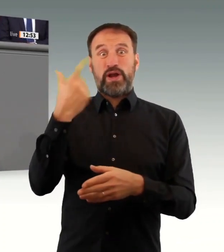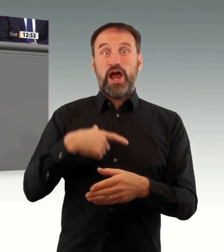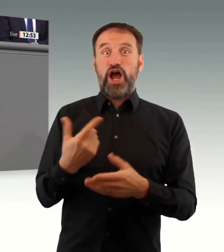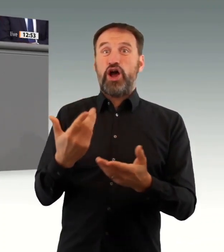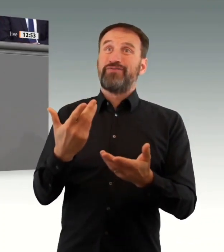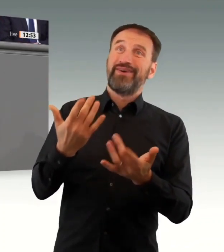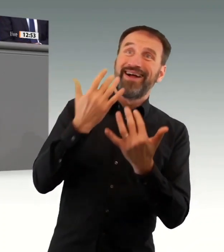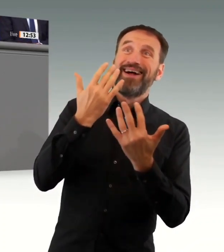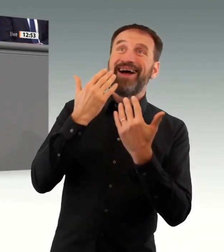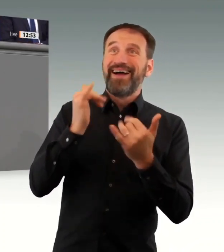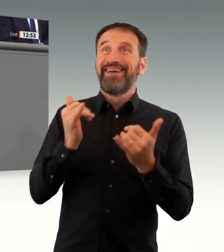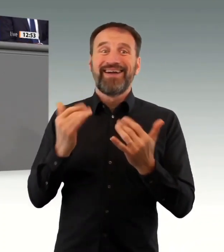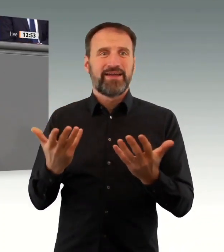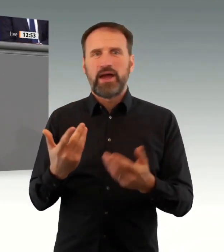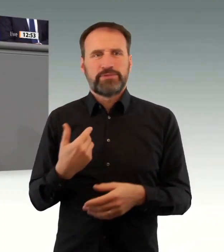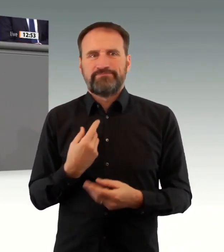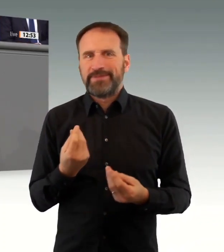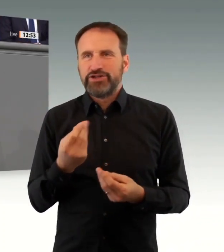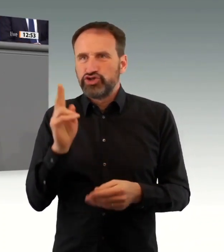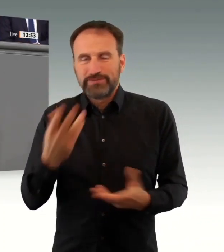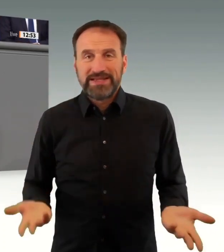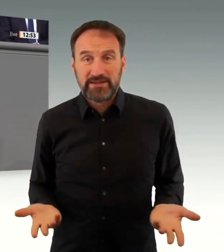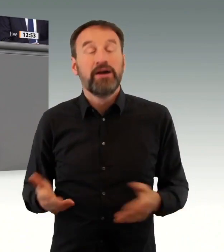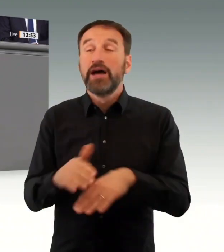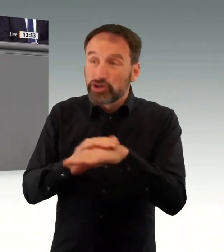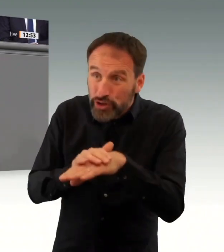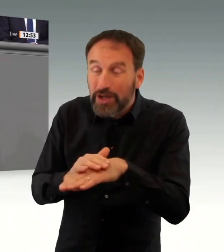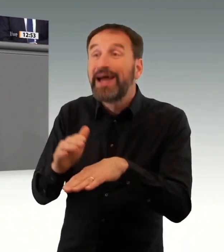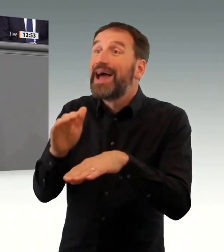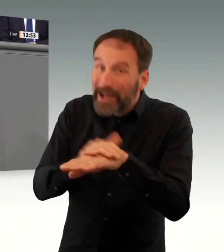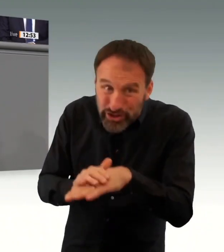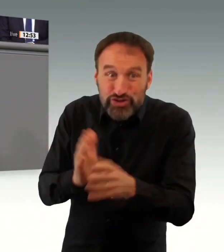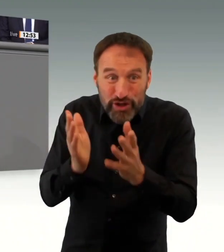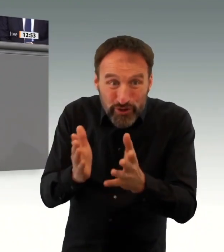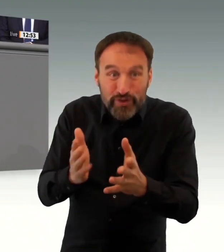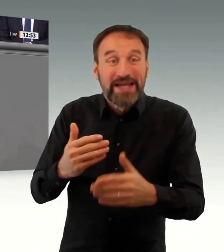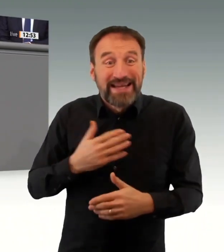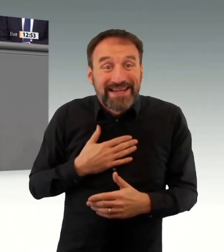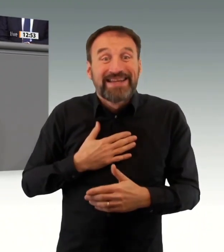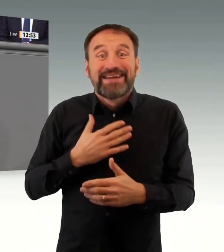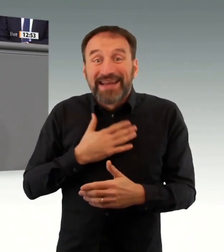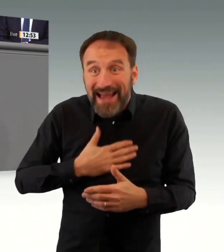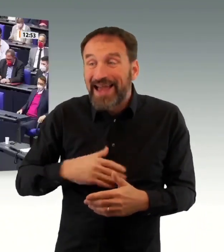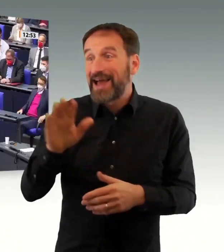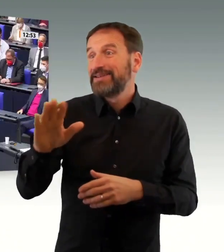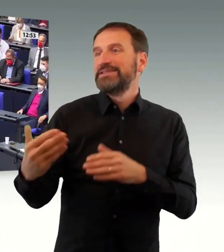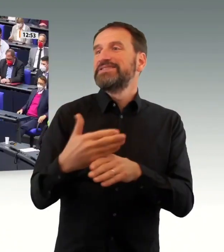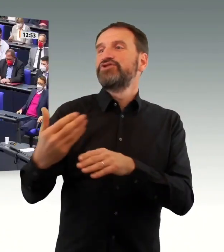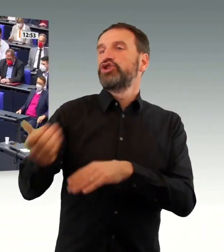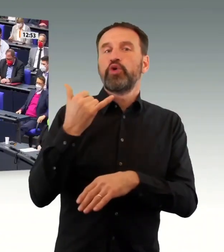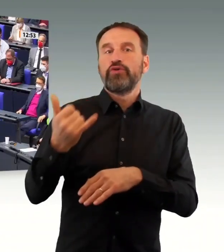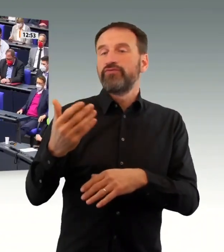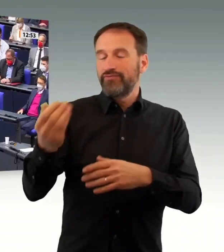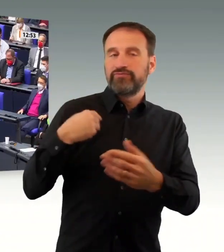wir das Gesetz, das Sie gemacht haben, etwas besser gemacht haben. Liebe Frau Dittmar, wir reichen Ihnen auch gerne die Hand. Wissen Sie,